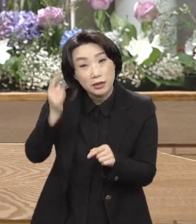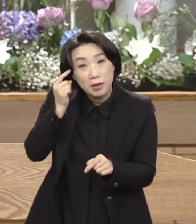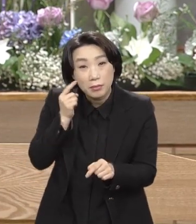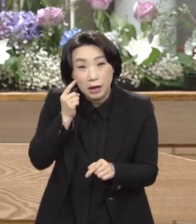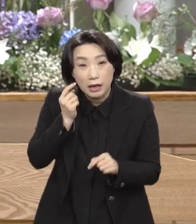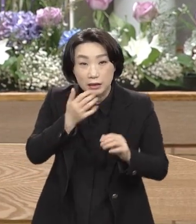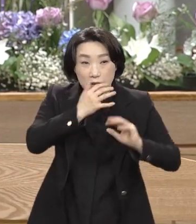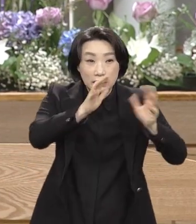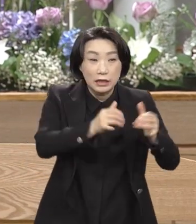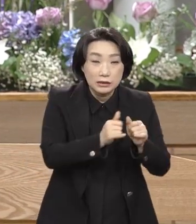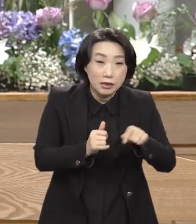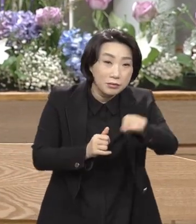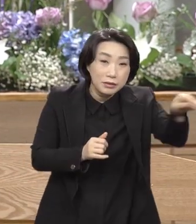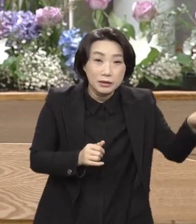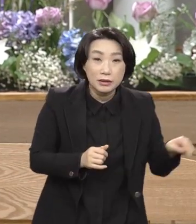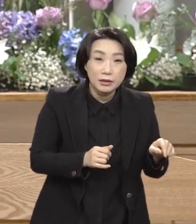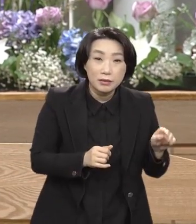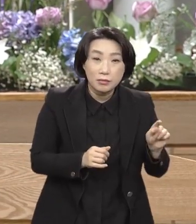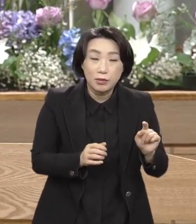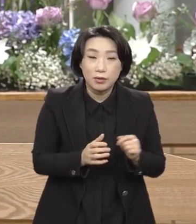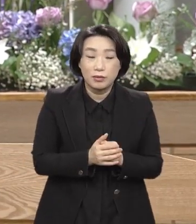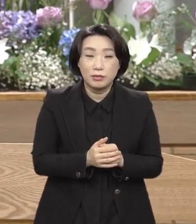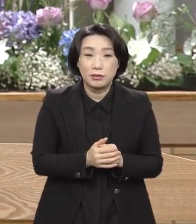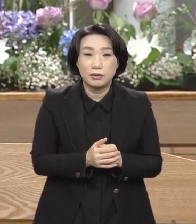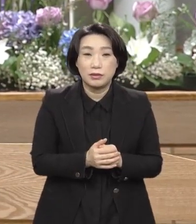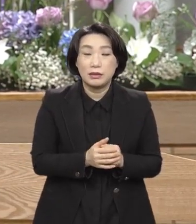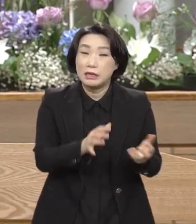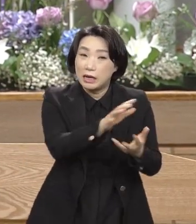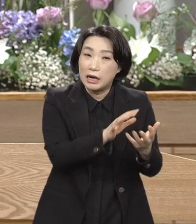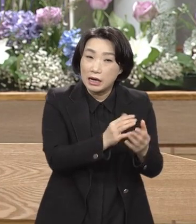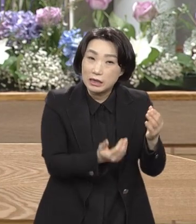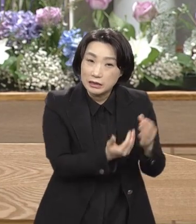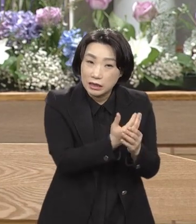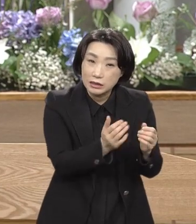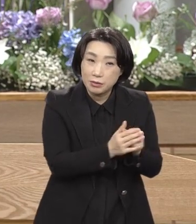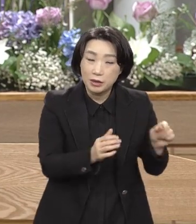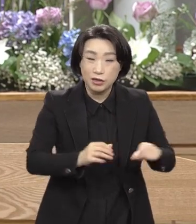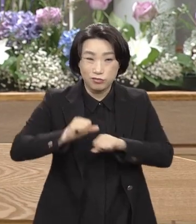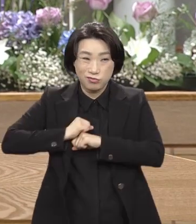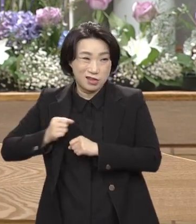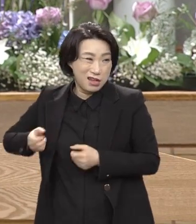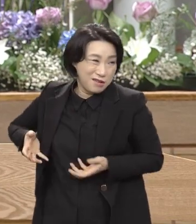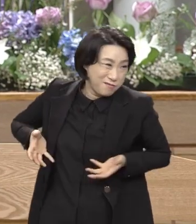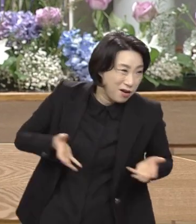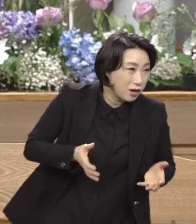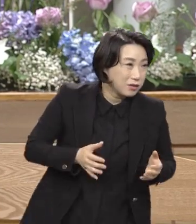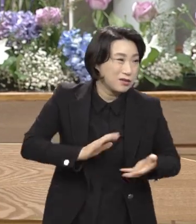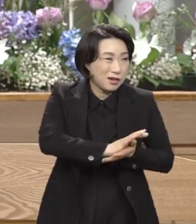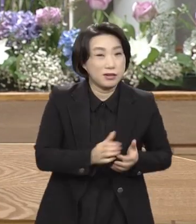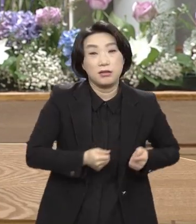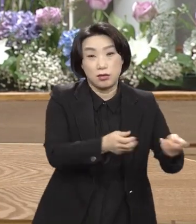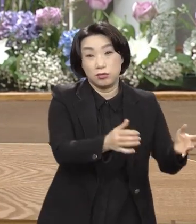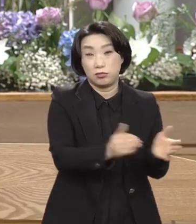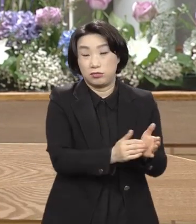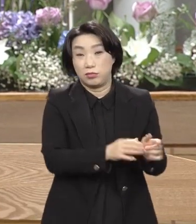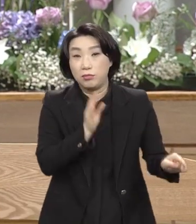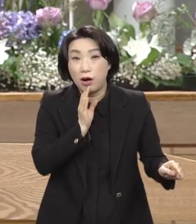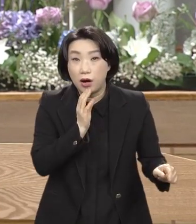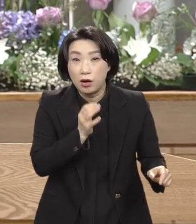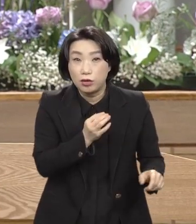백성 그거 밀란 일으킨다고 군대 들이대면 금방 끝나버리지 무슨 의미가 있다고 그렇겠습니까.